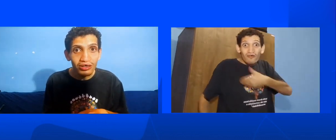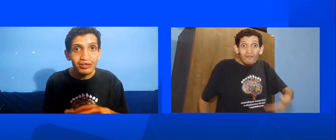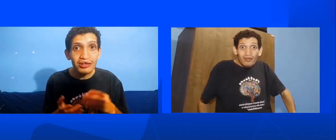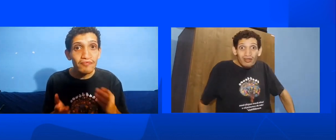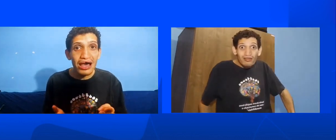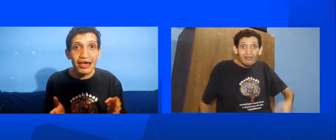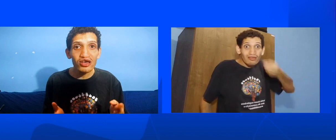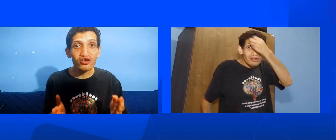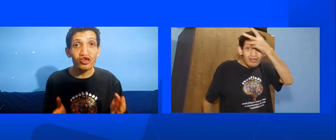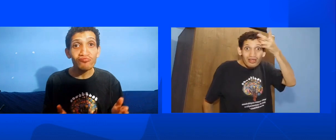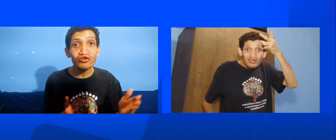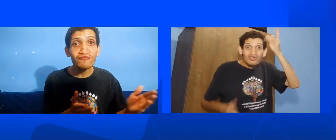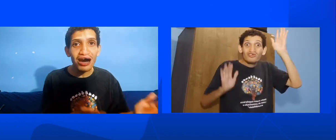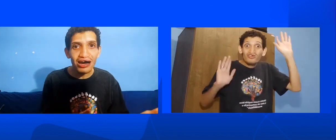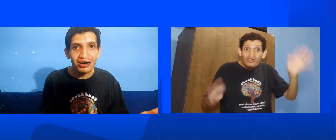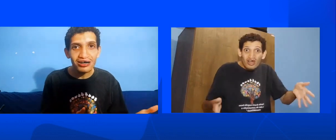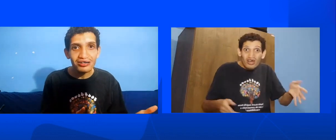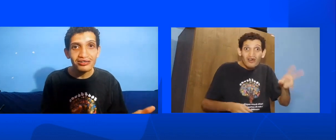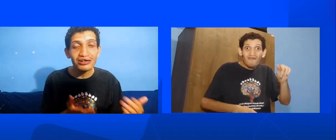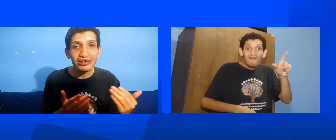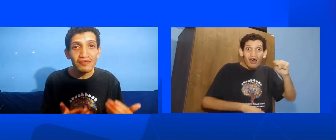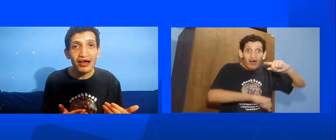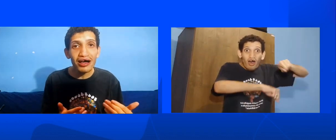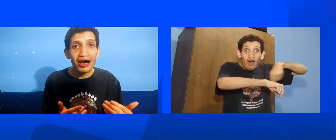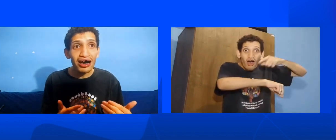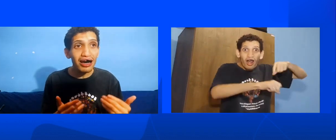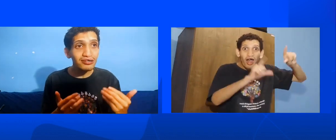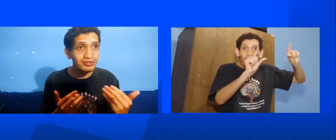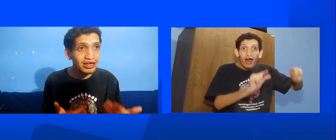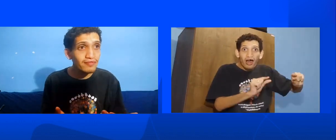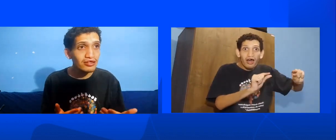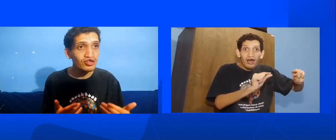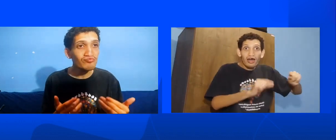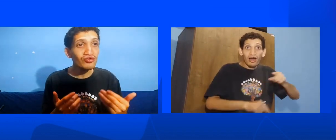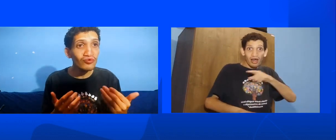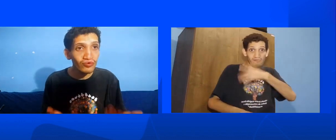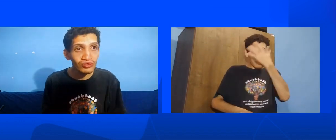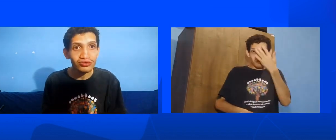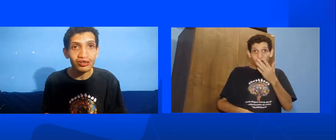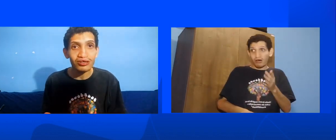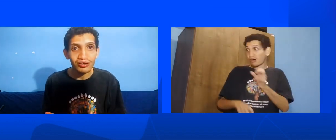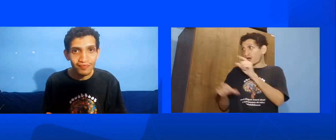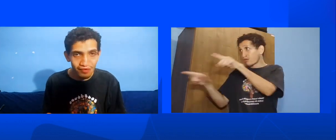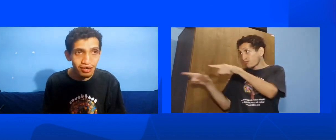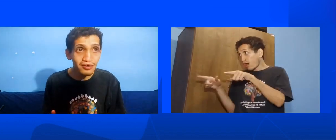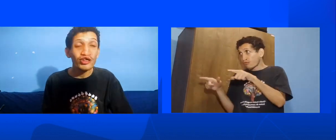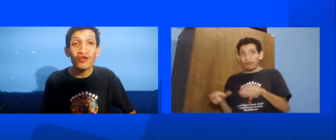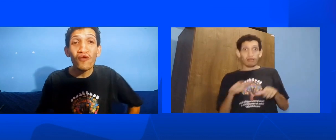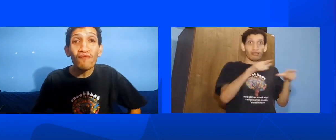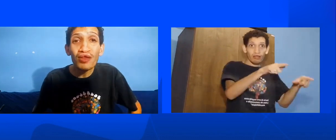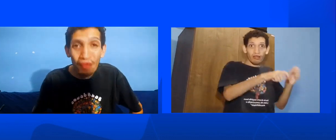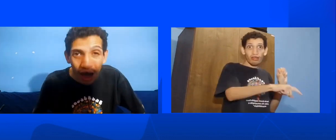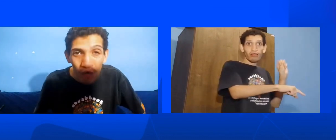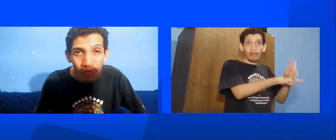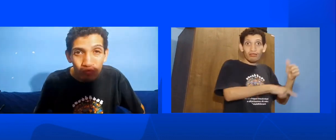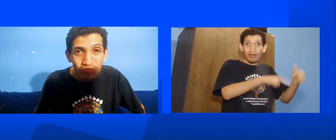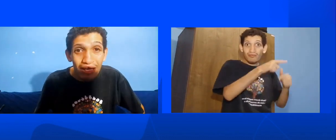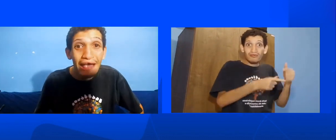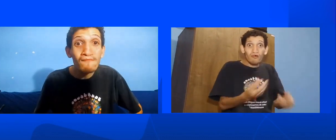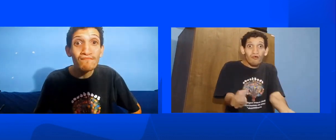Que tem esse tipo de vaga Que ainda aceita É esse tipo de coisa Né E no final Em